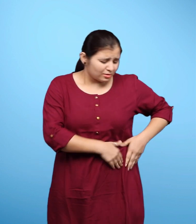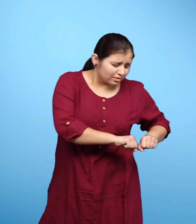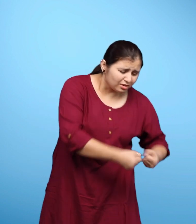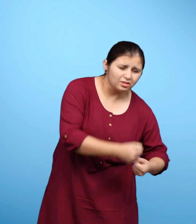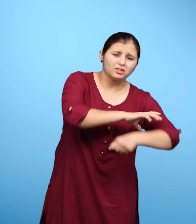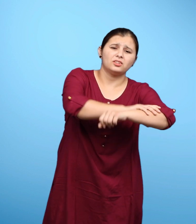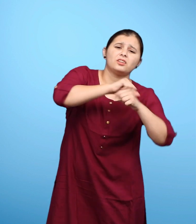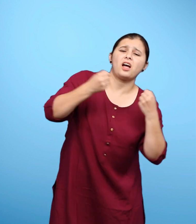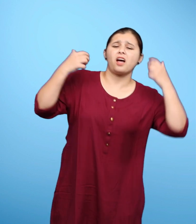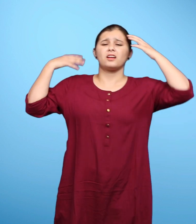गई है